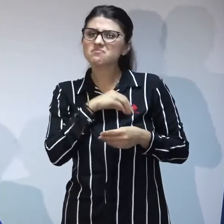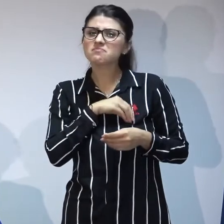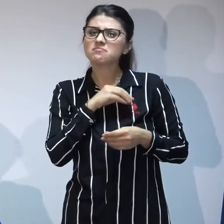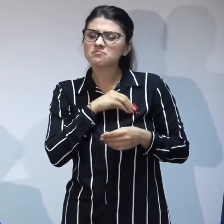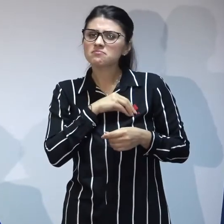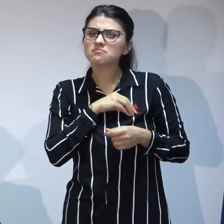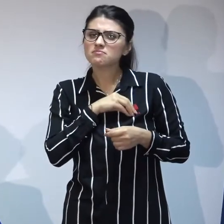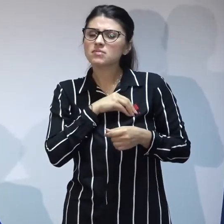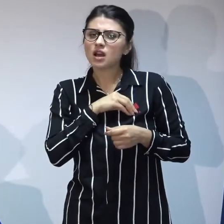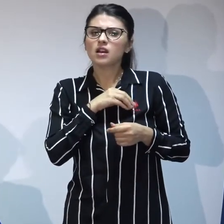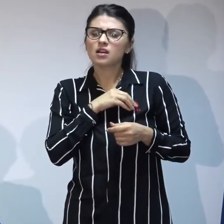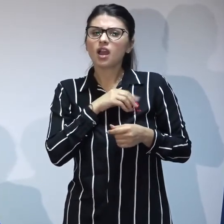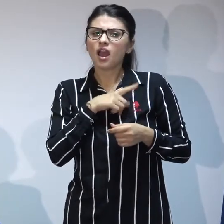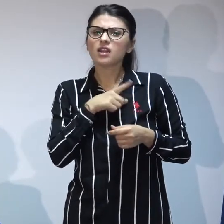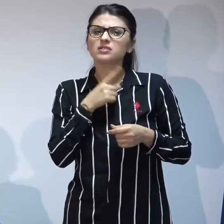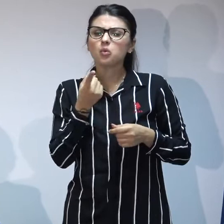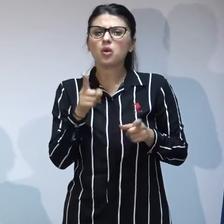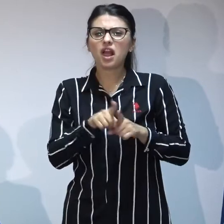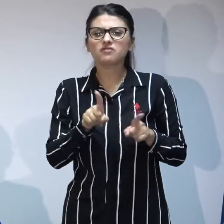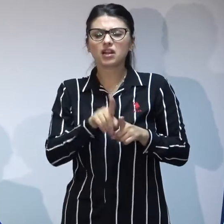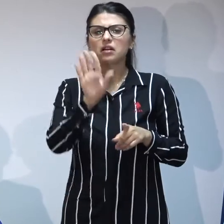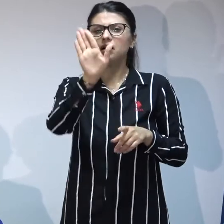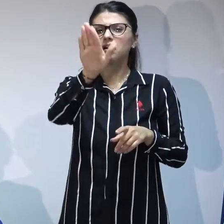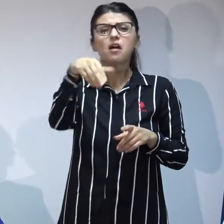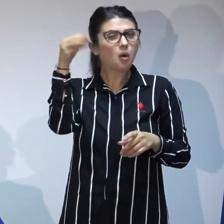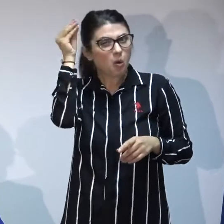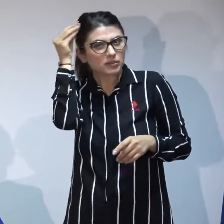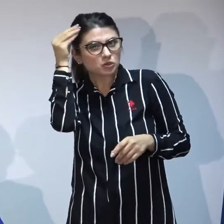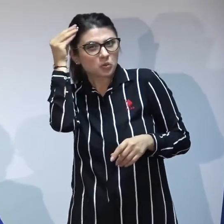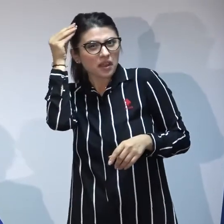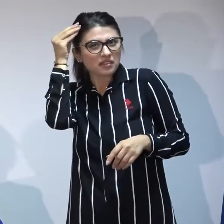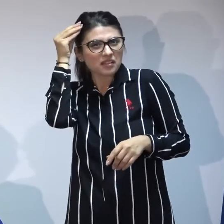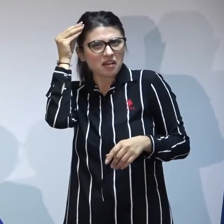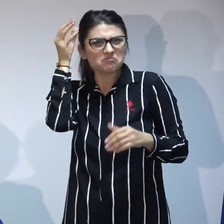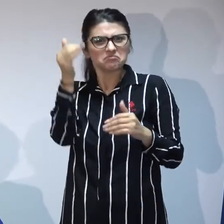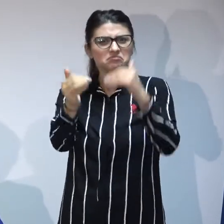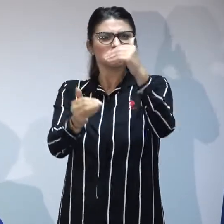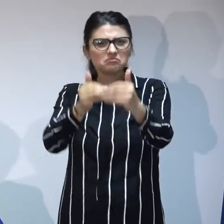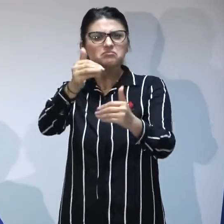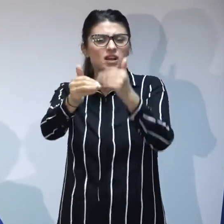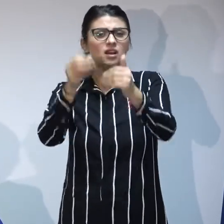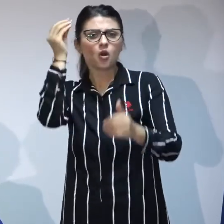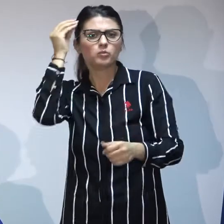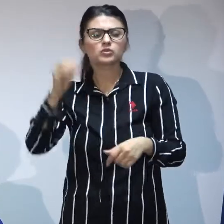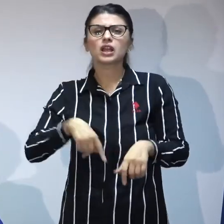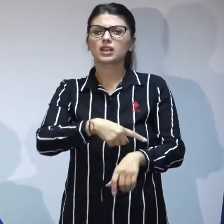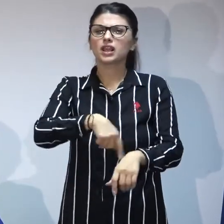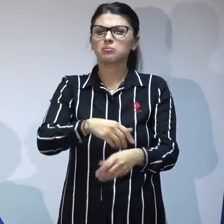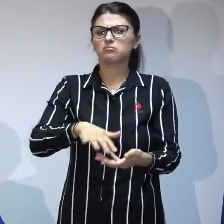tip de rutină păcătoasă care a transformat cumva de-a lungul